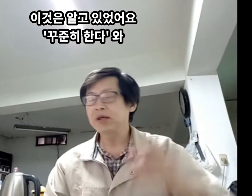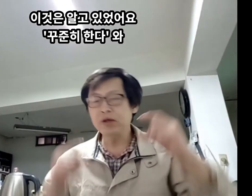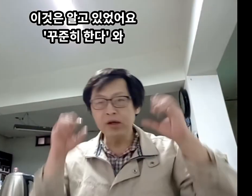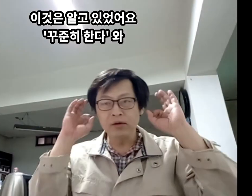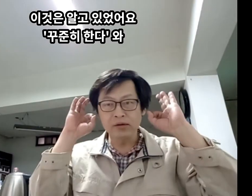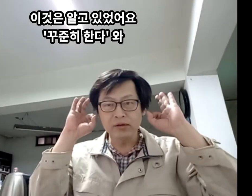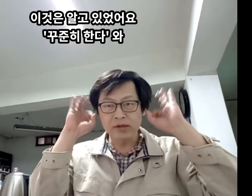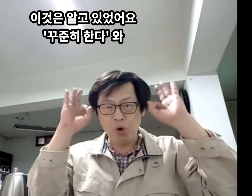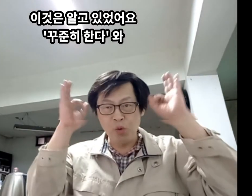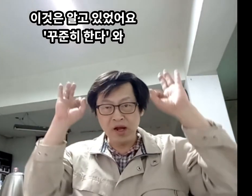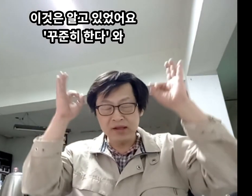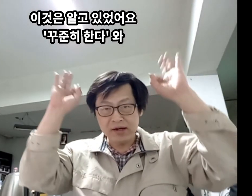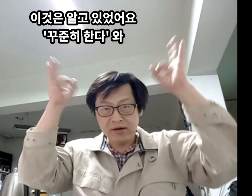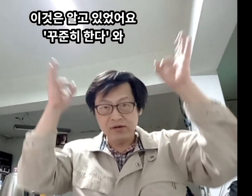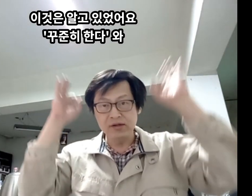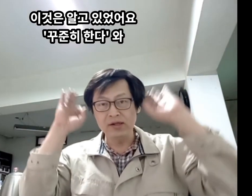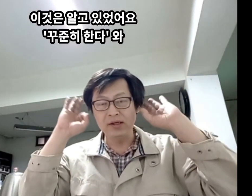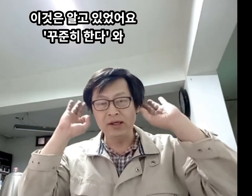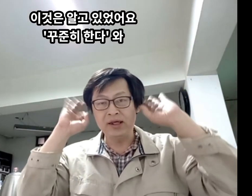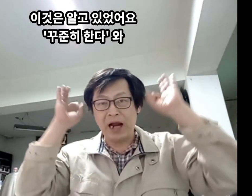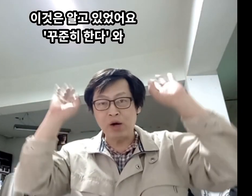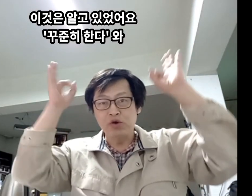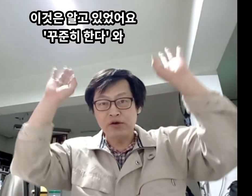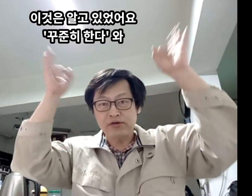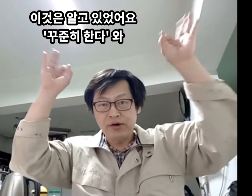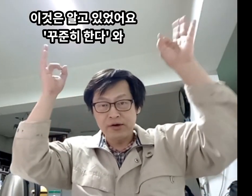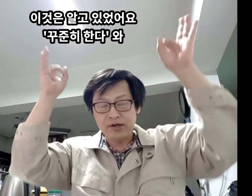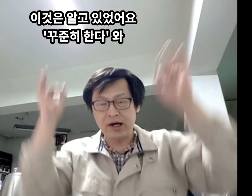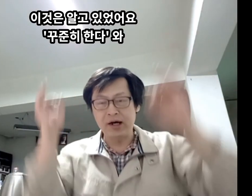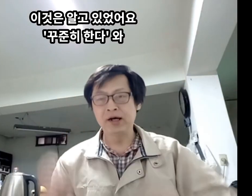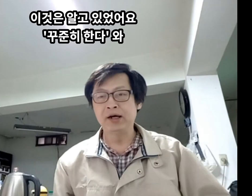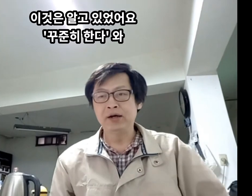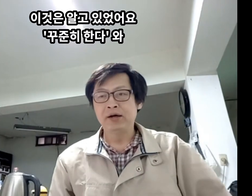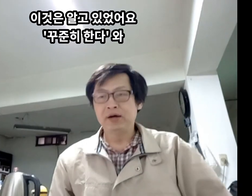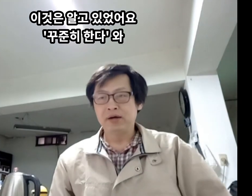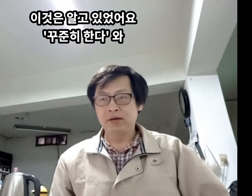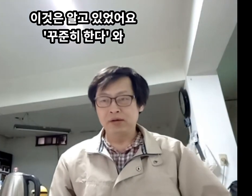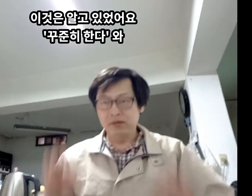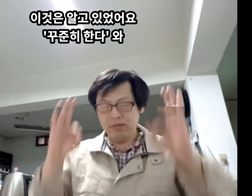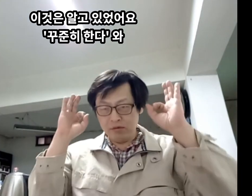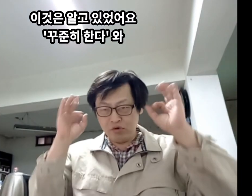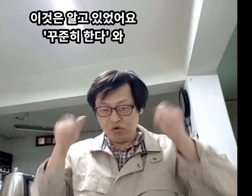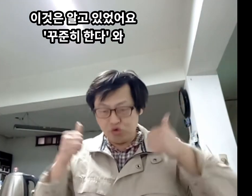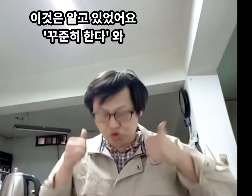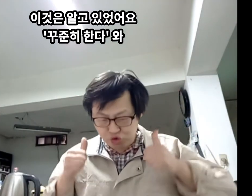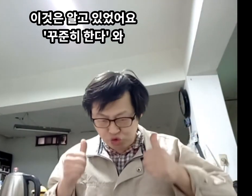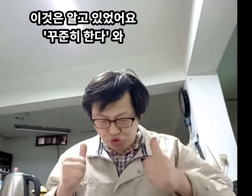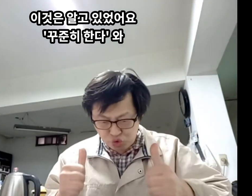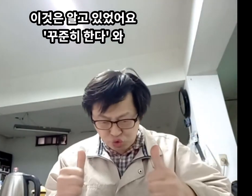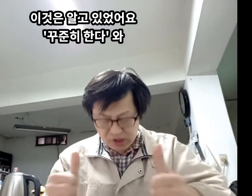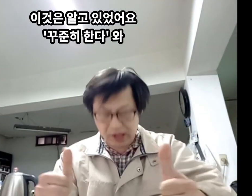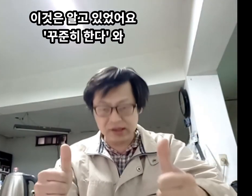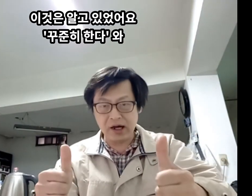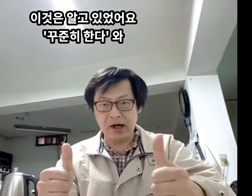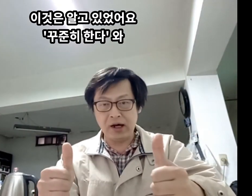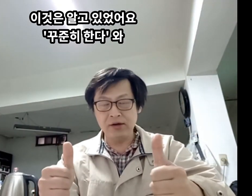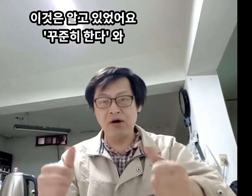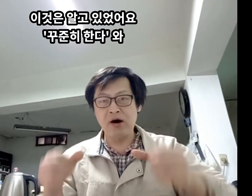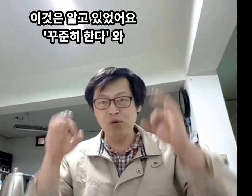제가 고민한다는 것은 잊히 알고 있었어요 그러니까 꾸준히 한다 이거하고